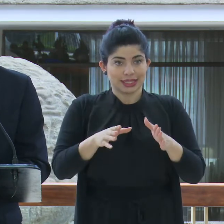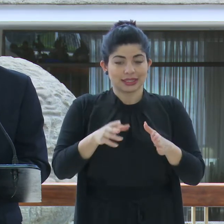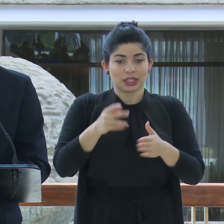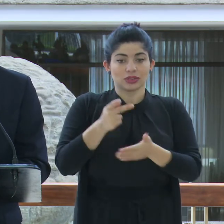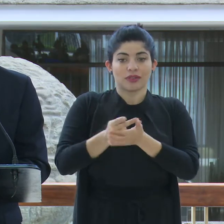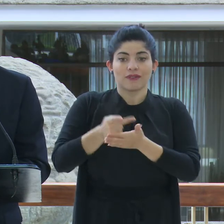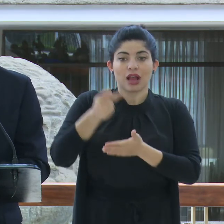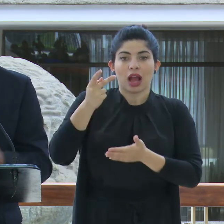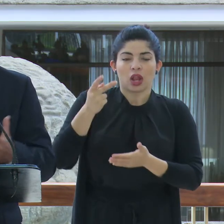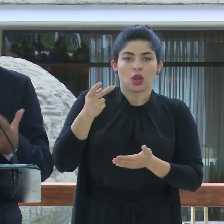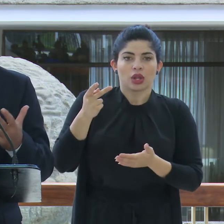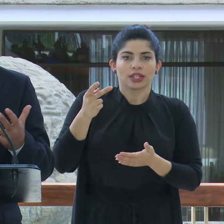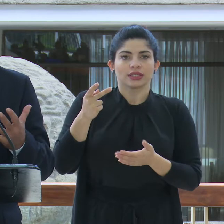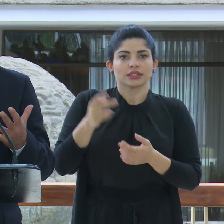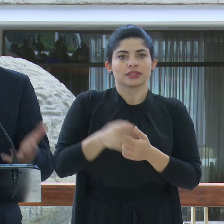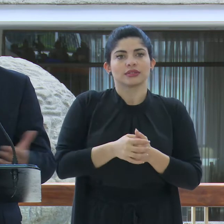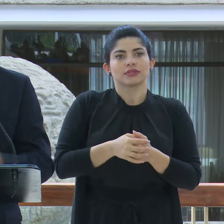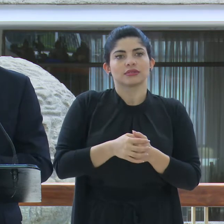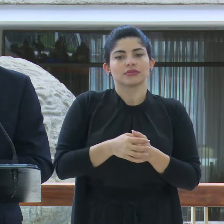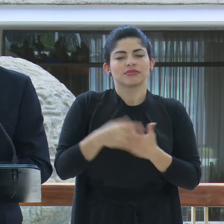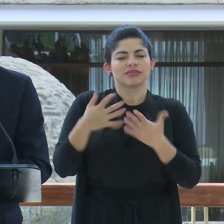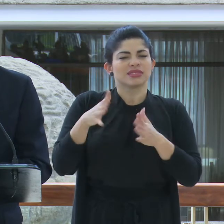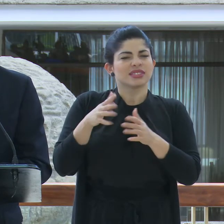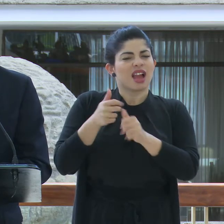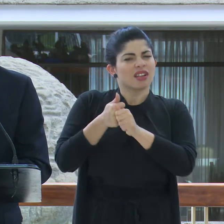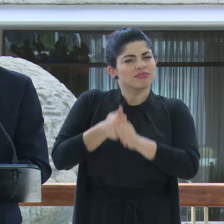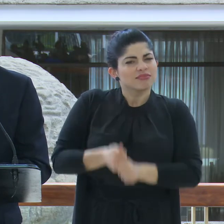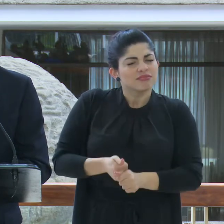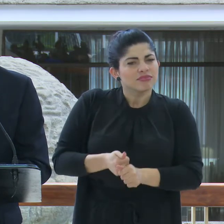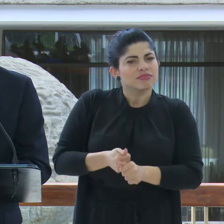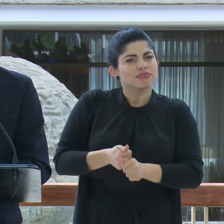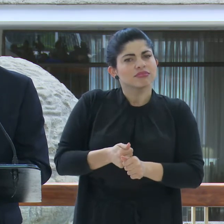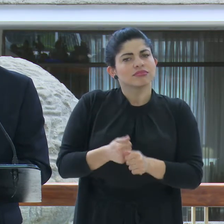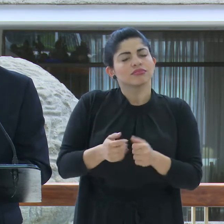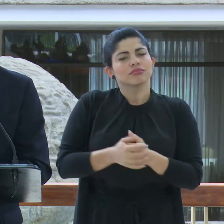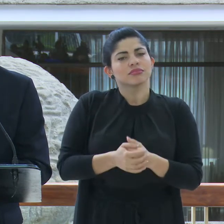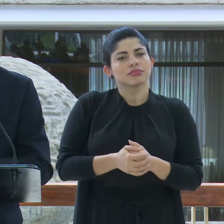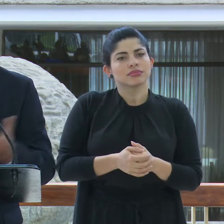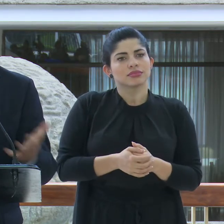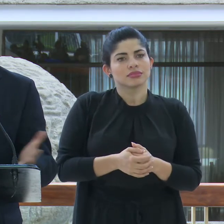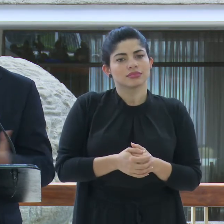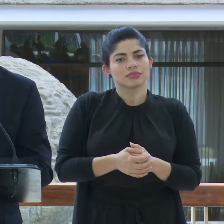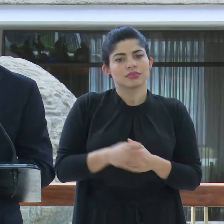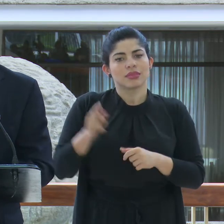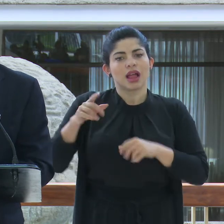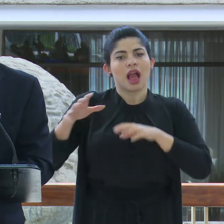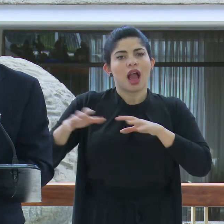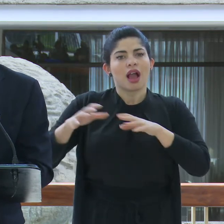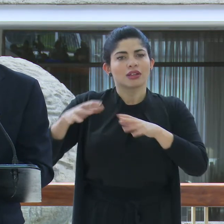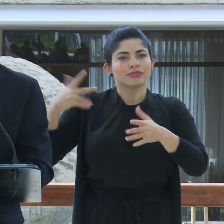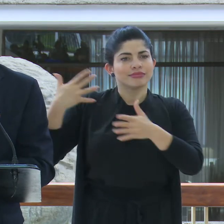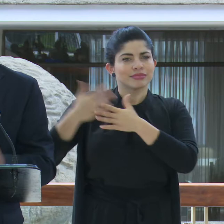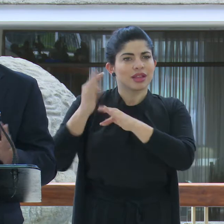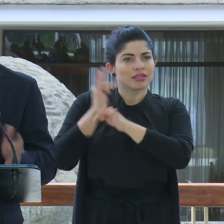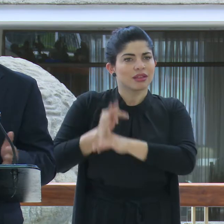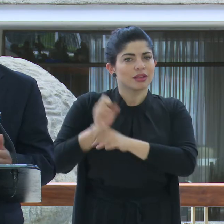arraigados en nuestra axiología social